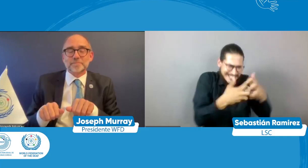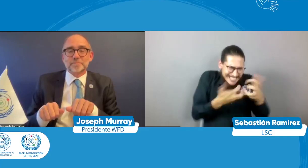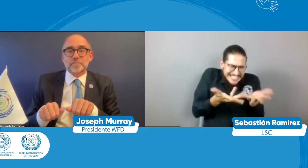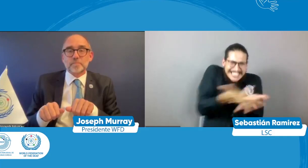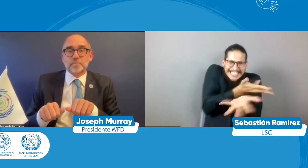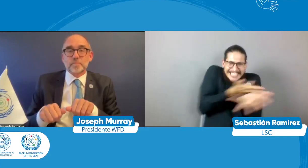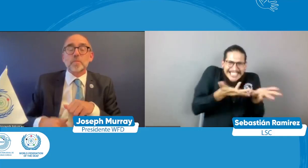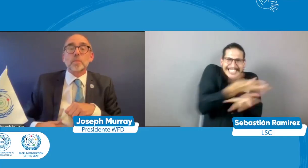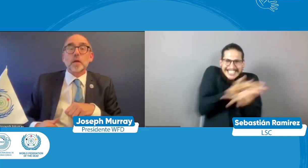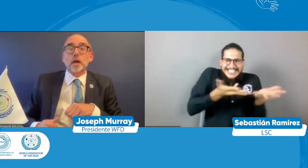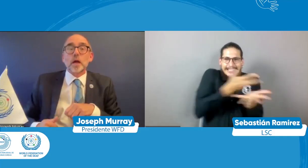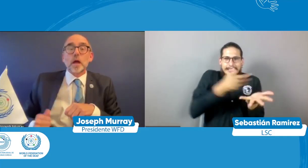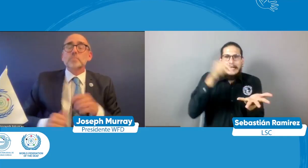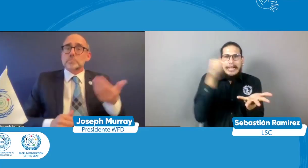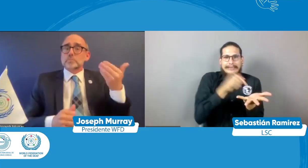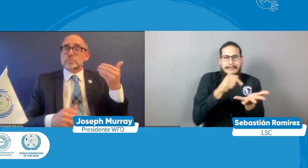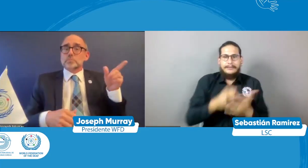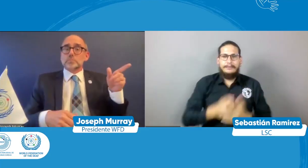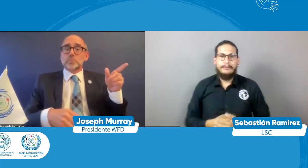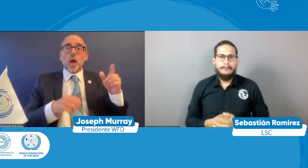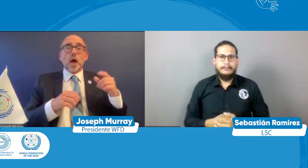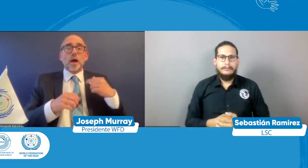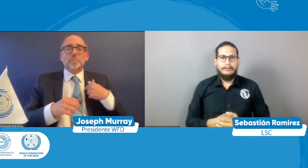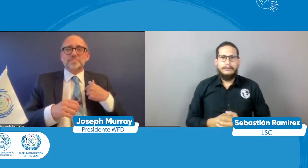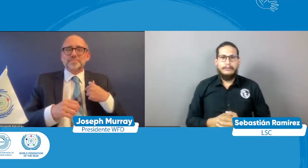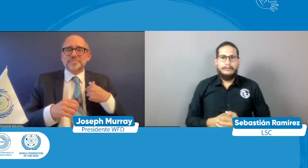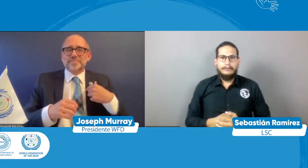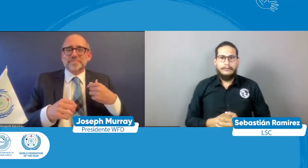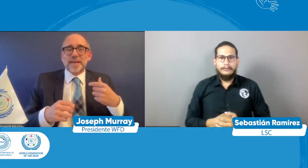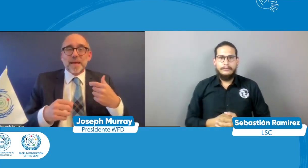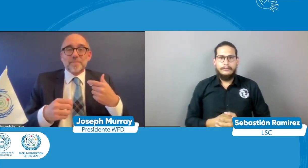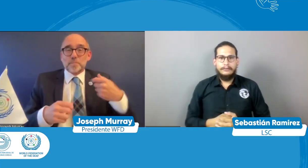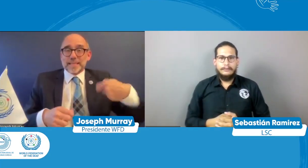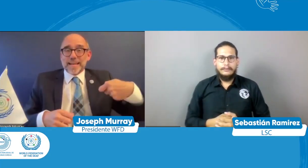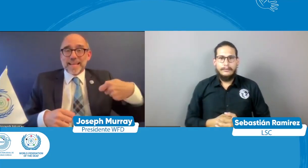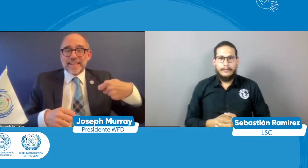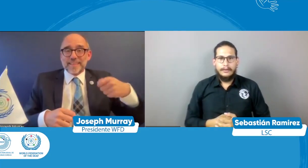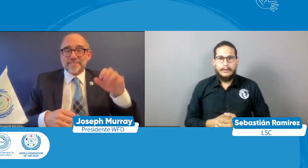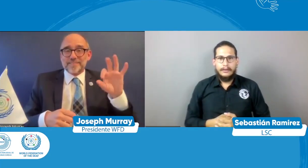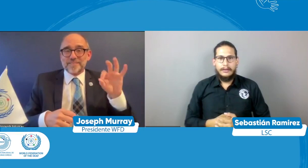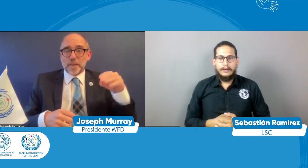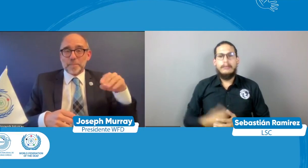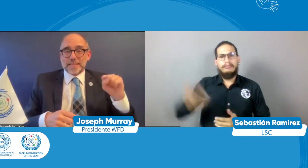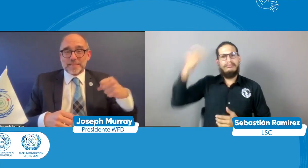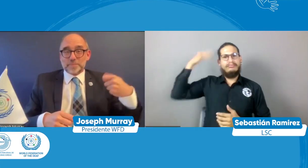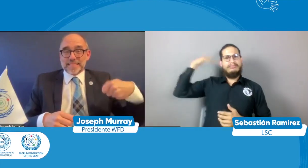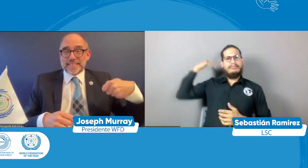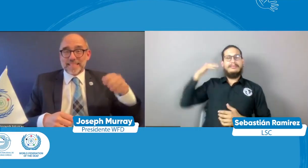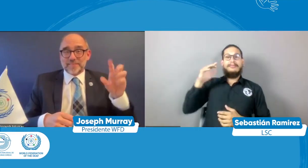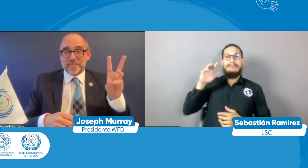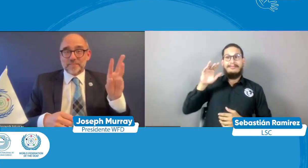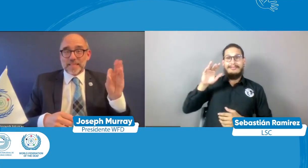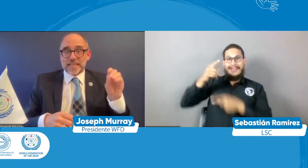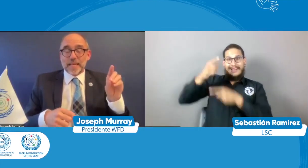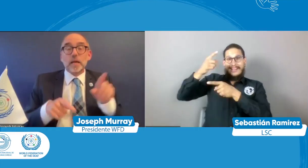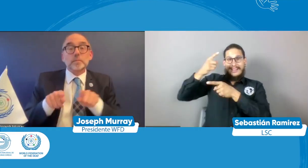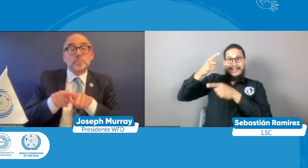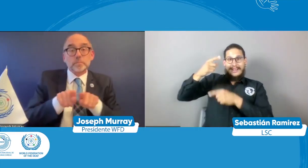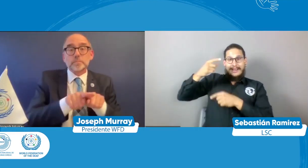profesores sordos esos pares que van a permitir una exposición mayor a la lengua de señas como